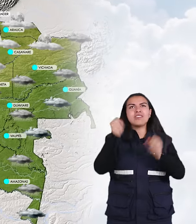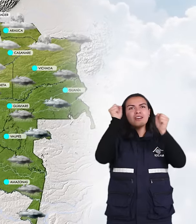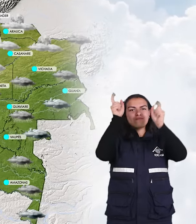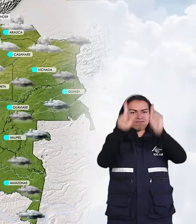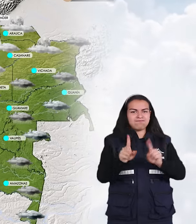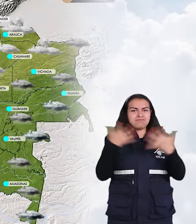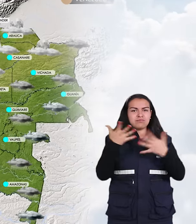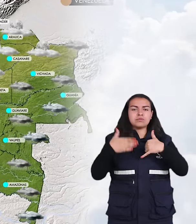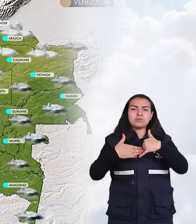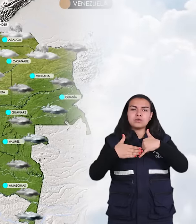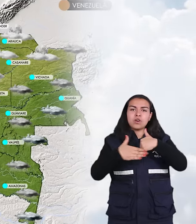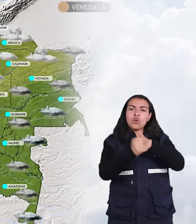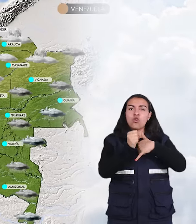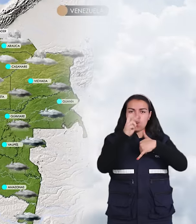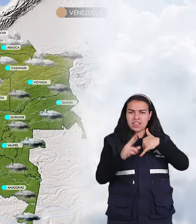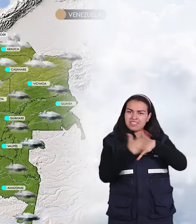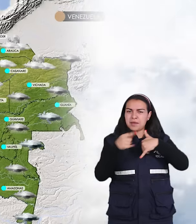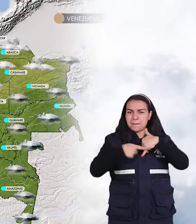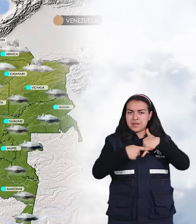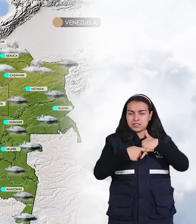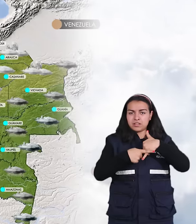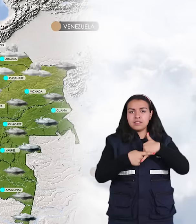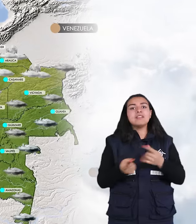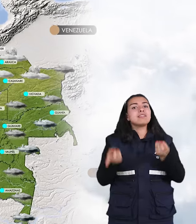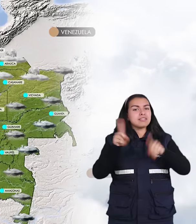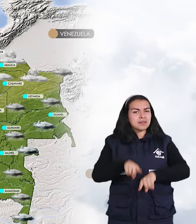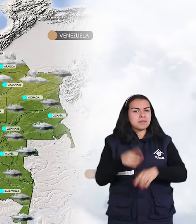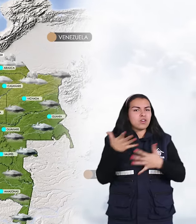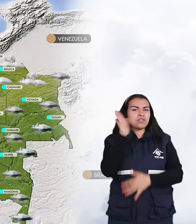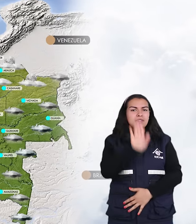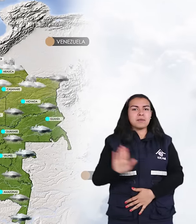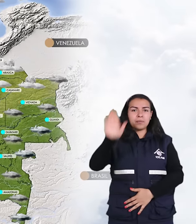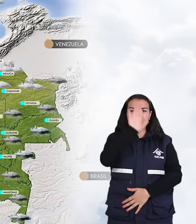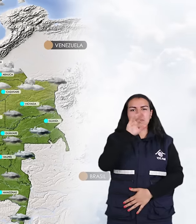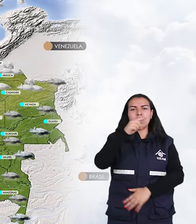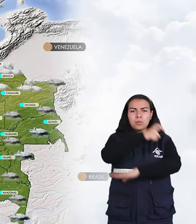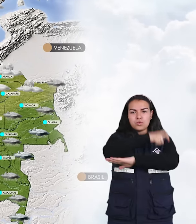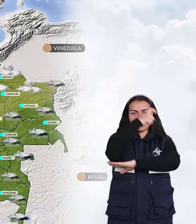hacia el oriente de la región e incluso en el departamento de Putumayo.